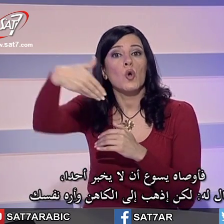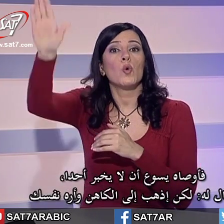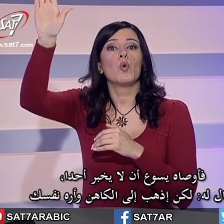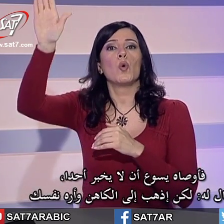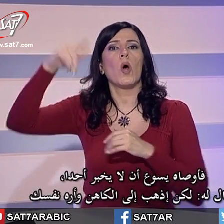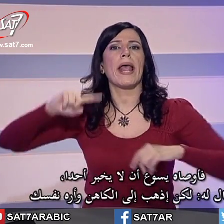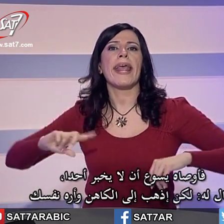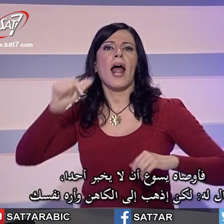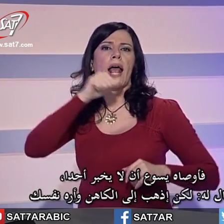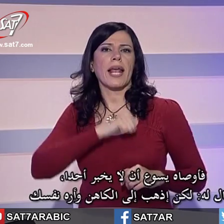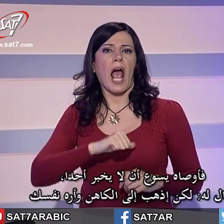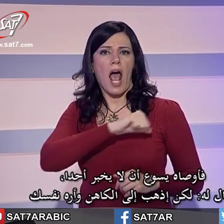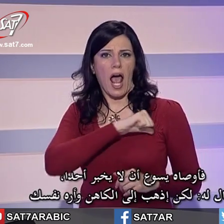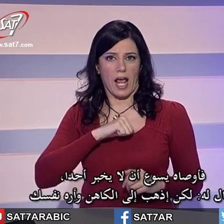الكاهن وأرهي نفسك